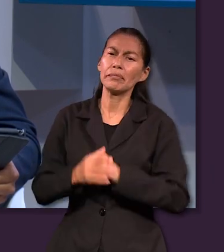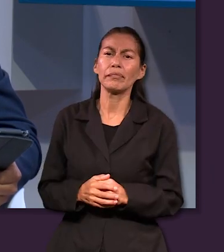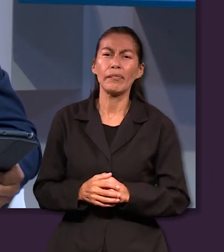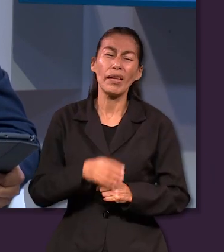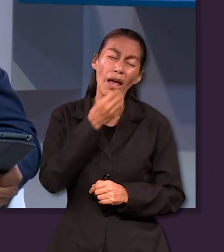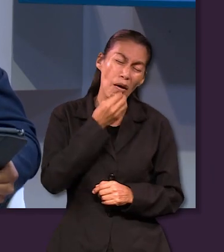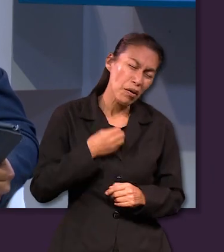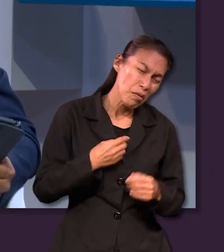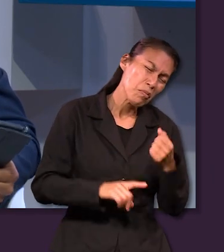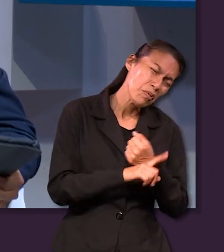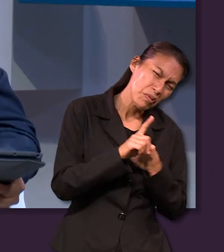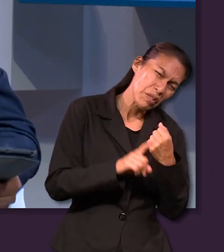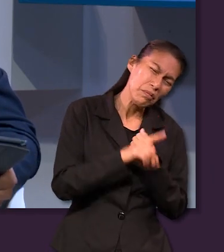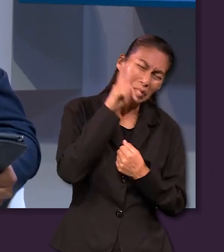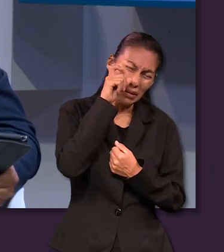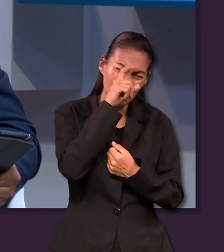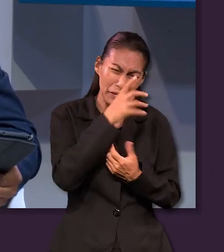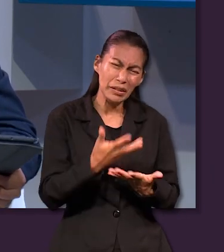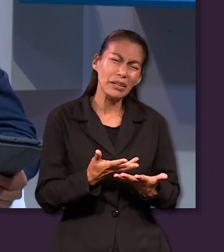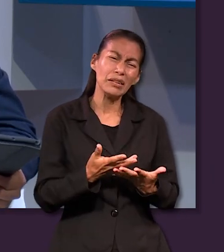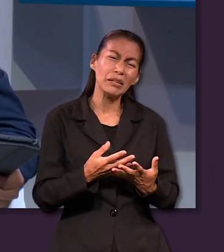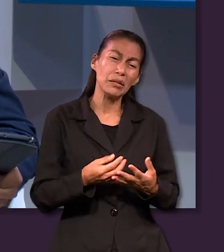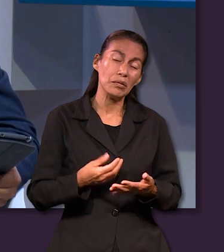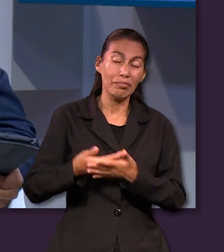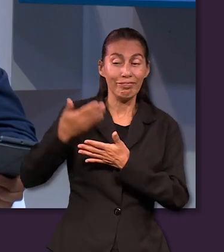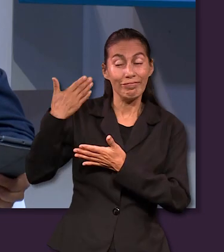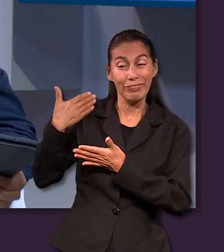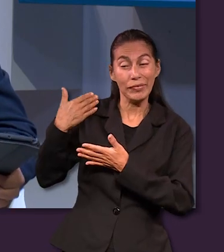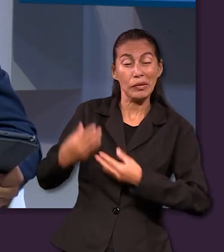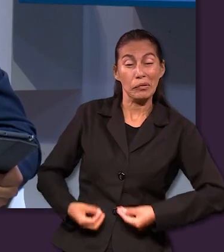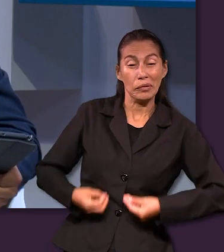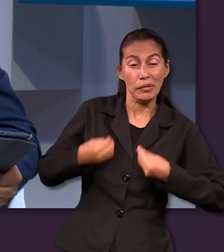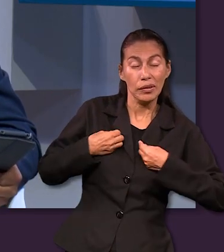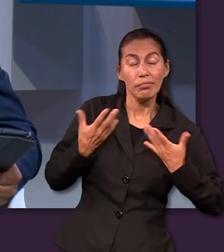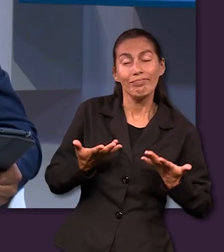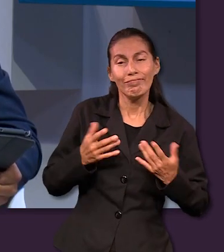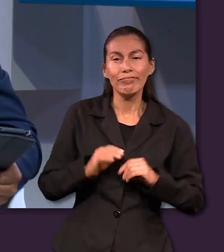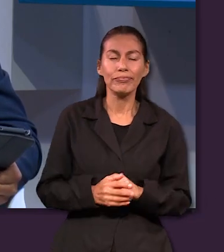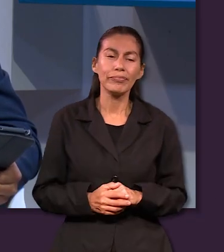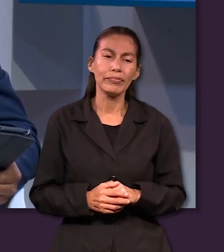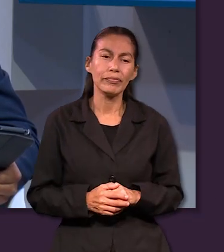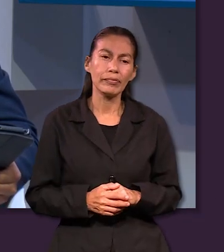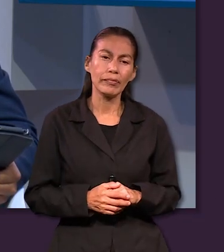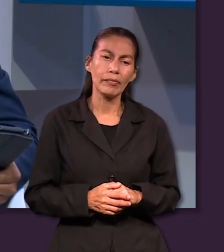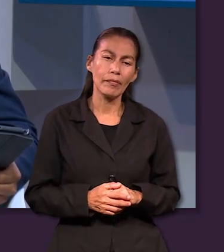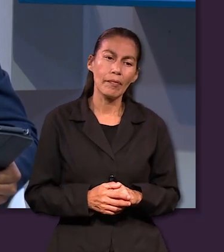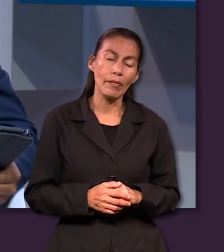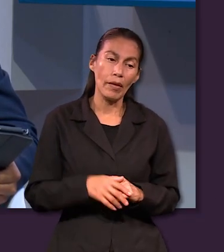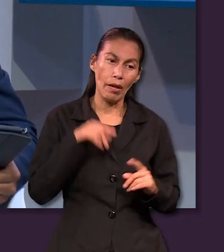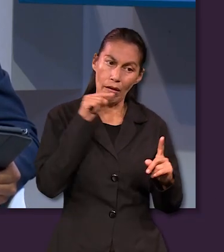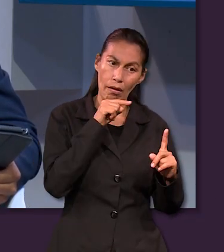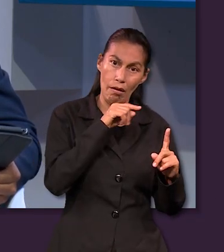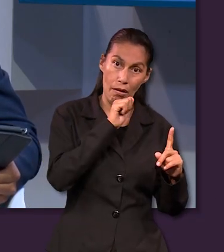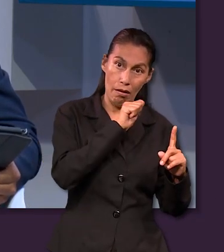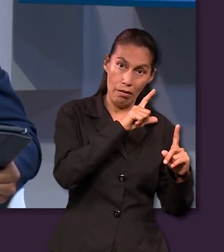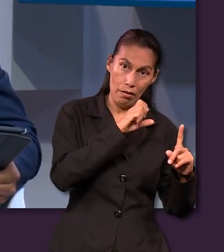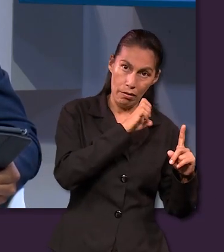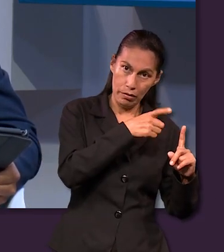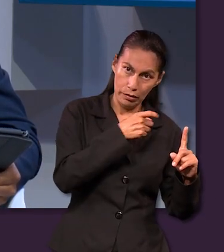tenía problemas y dificultades por la vida que había llevado pues Alex decide pues